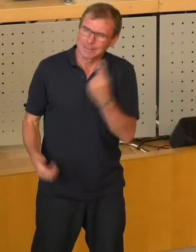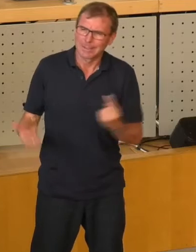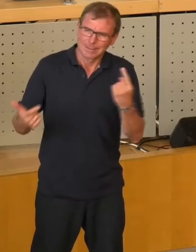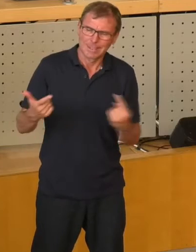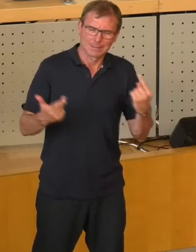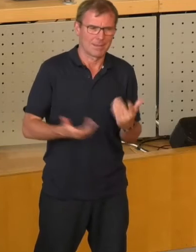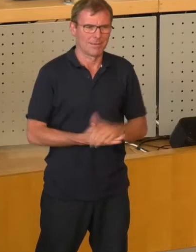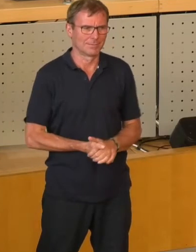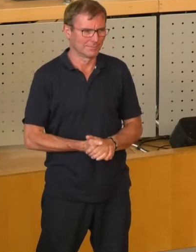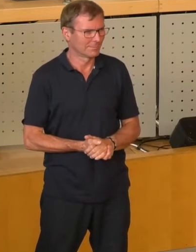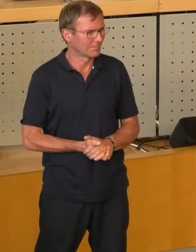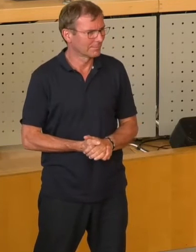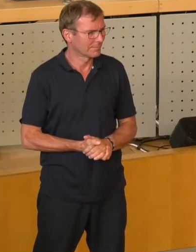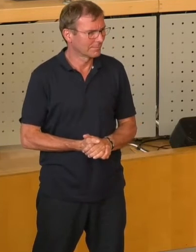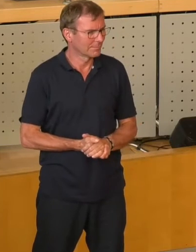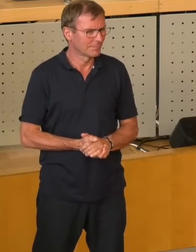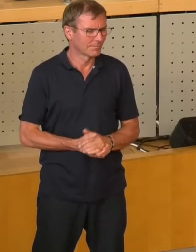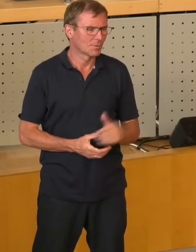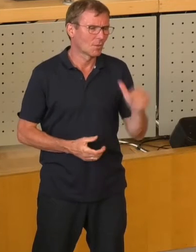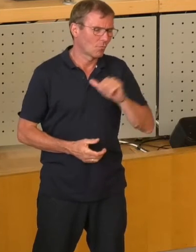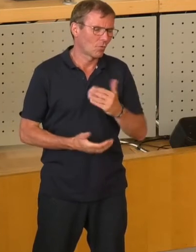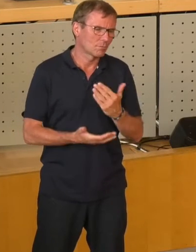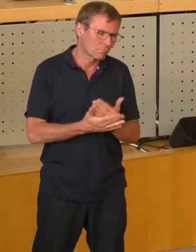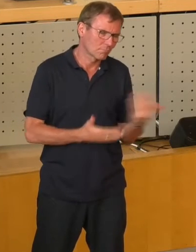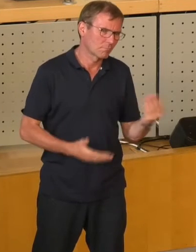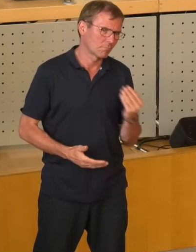ausrechnen lassen. Das hat uns ja vorhin auch noch mal gezeigt.